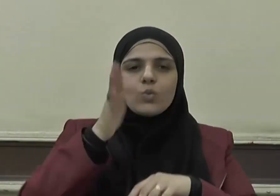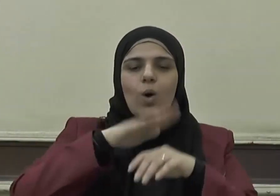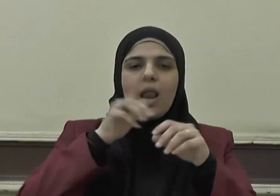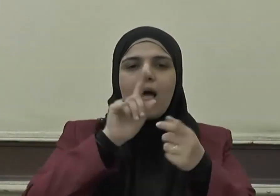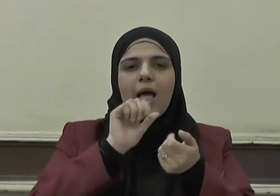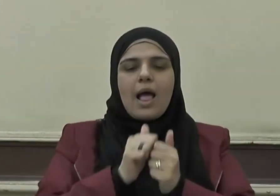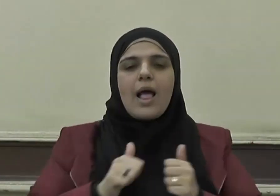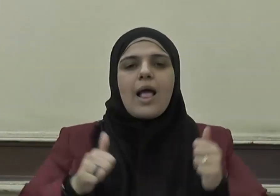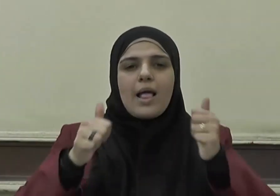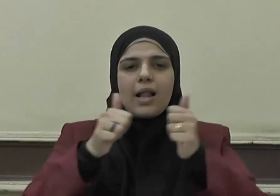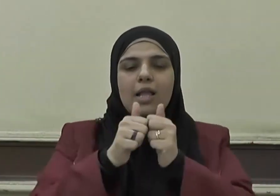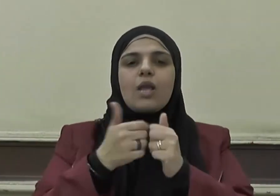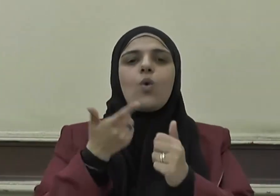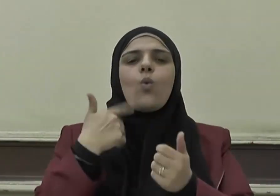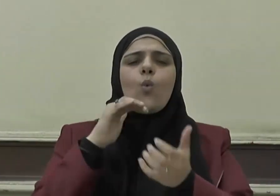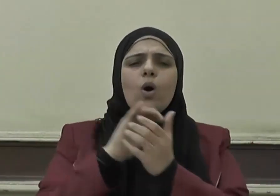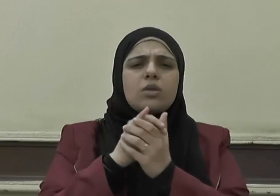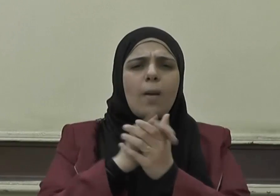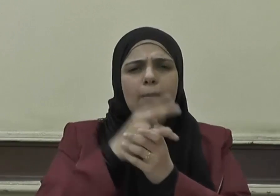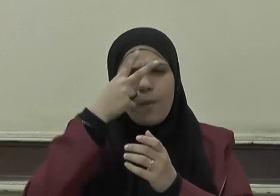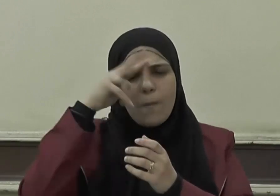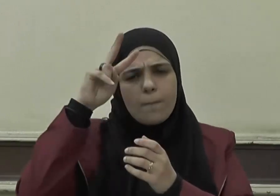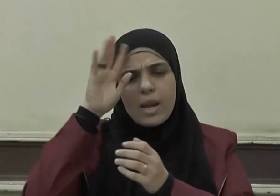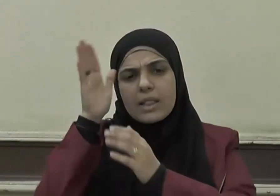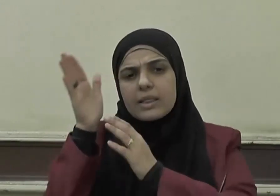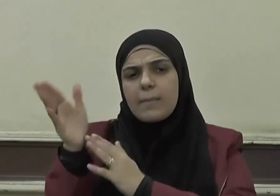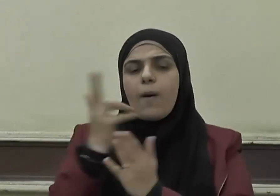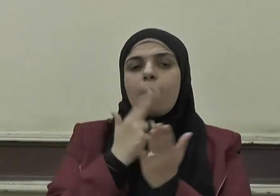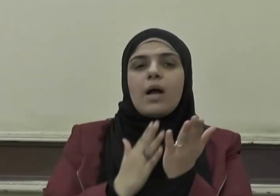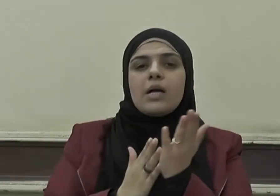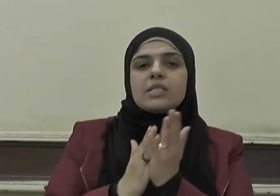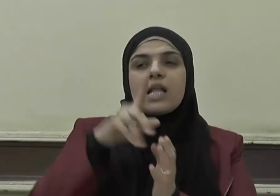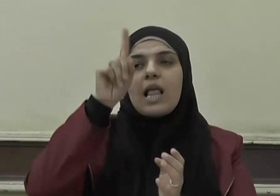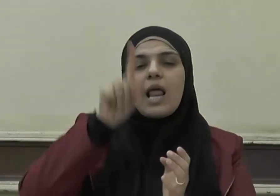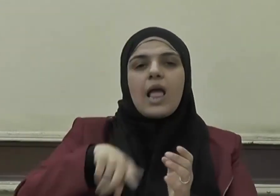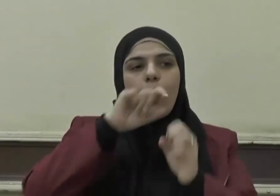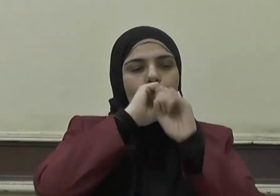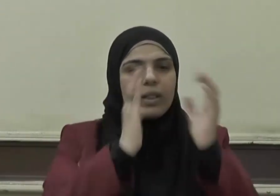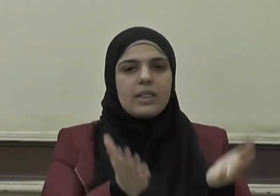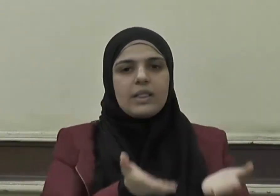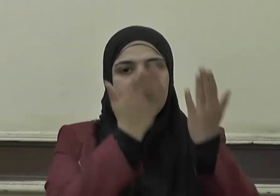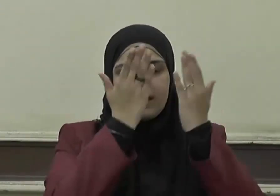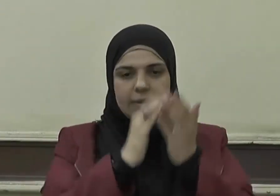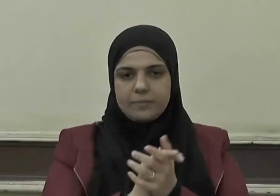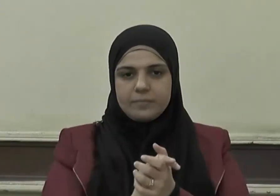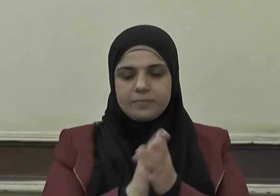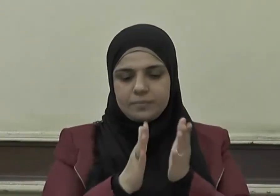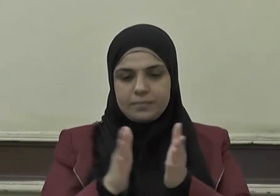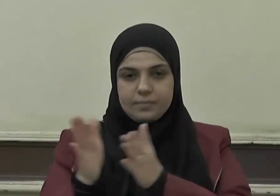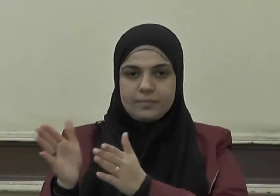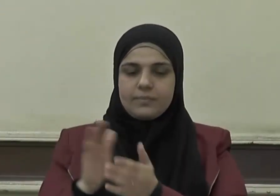آله وصحبه ومن تبعهم بإحسان إلى يوم الدين وبعد